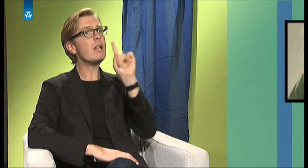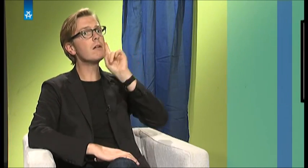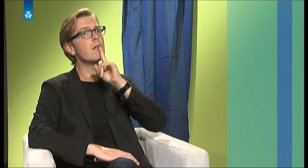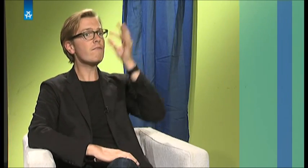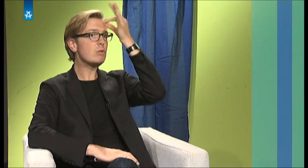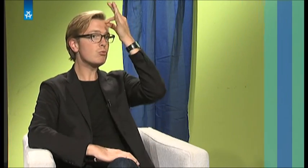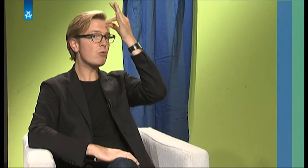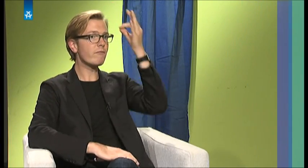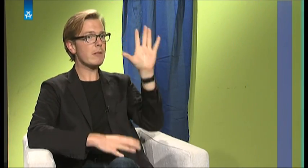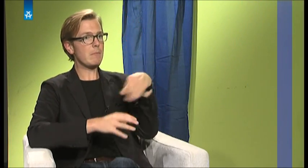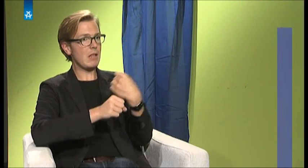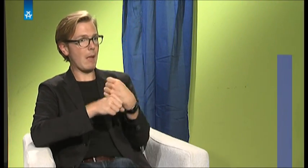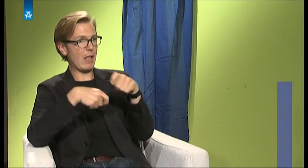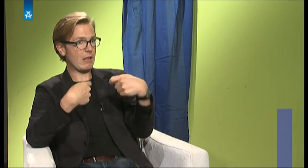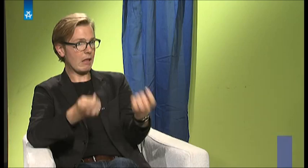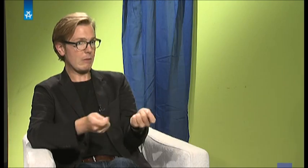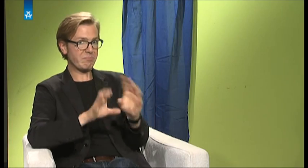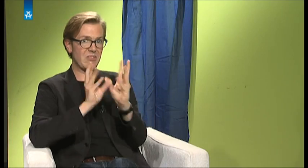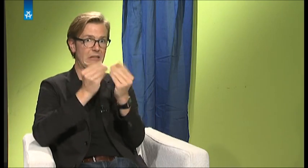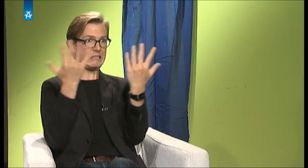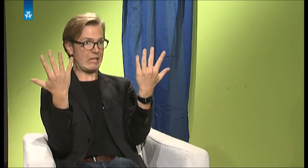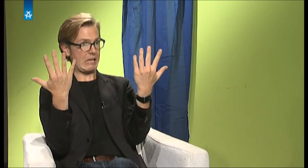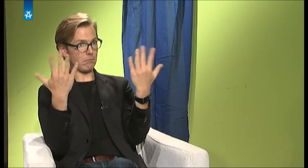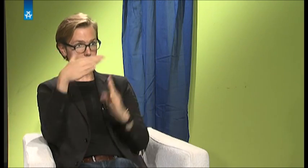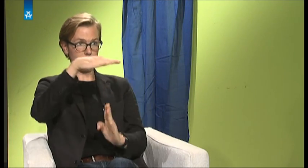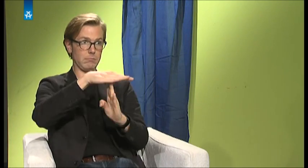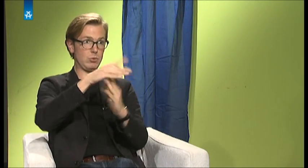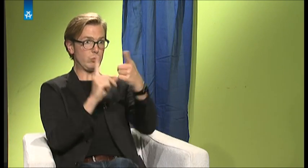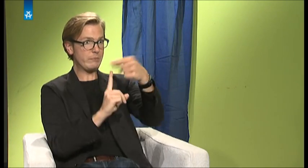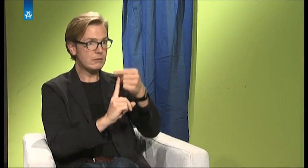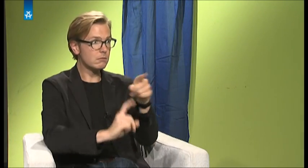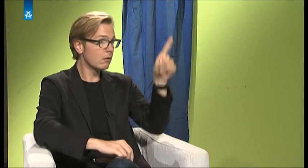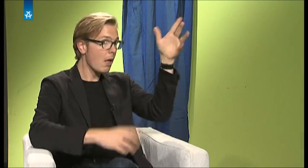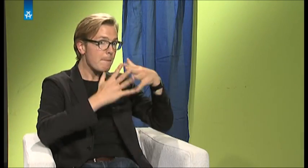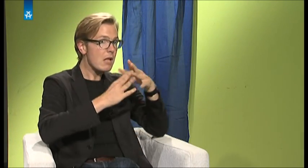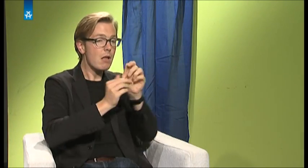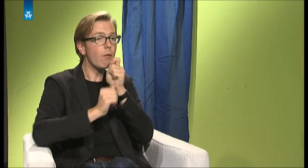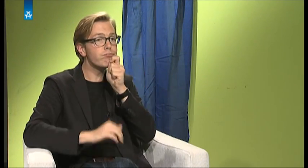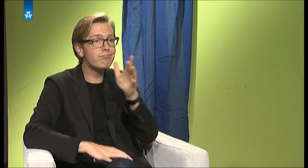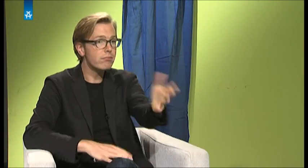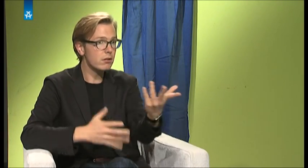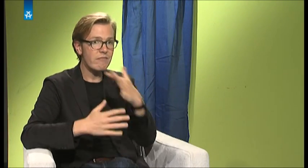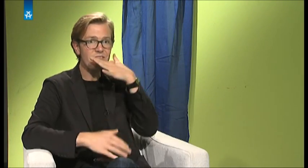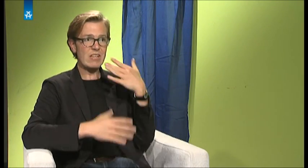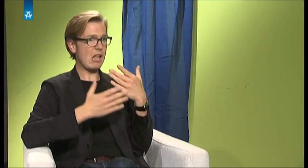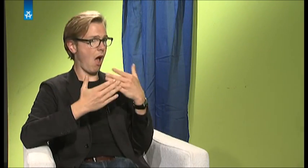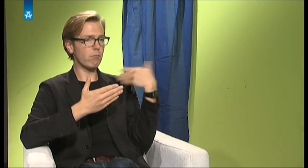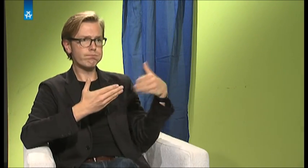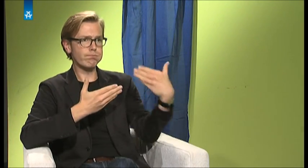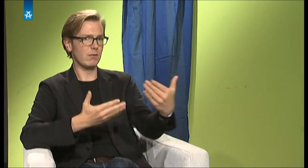taube wissenschaftliche Mitarbeiter gibt es in Deutschland? Ich würde schätzen vielleicht zehn. In Amerika kann ich nicht mal zählen. So viele sind das. Ja, das